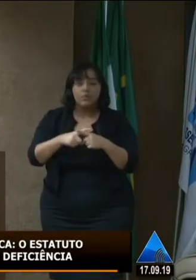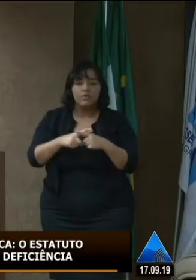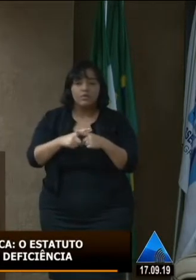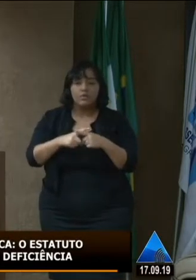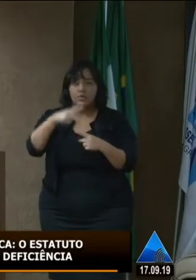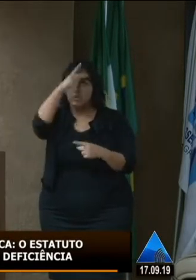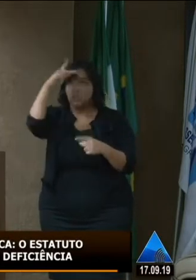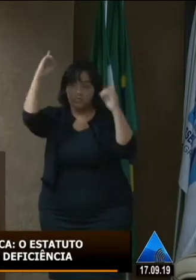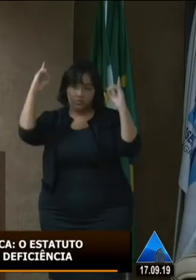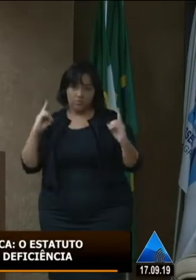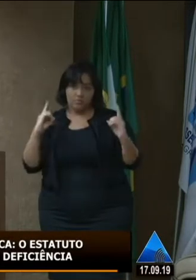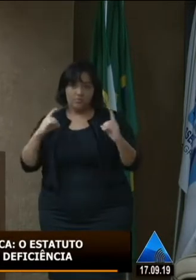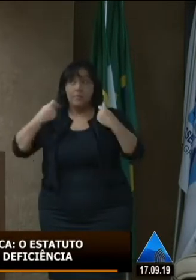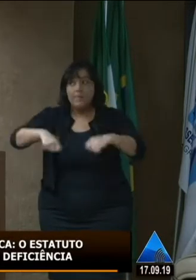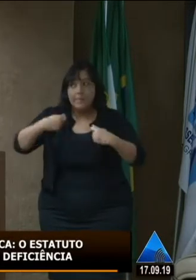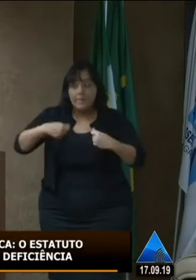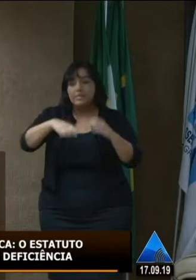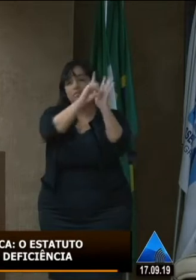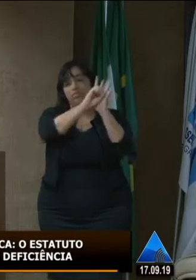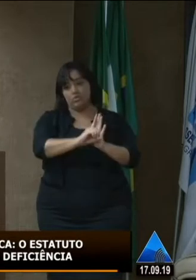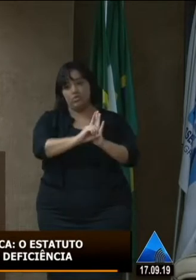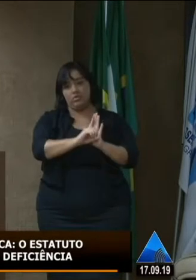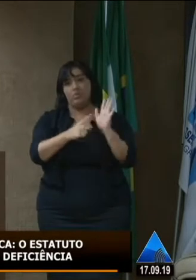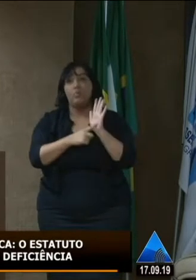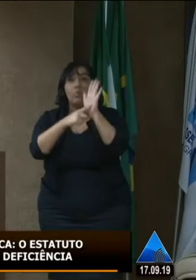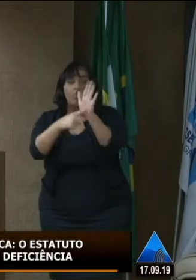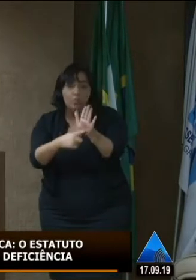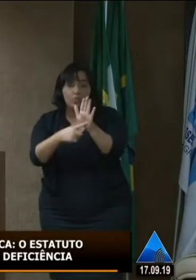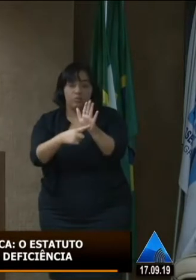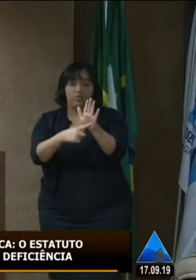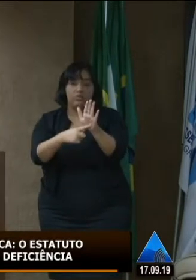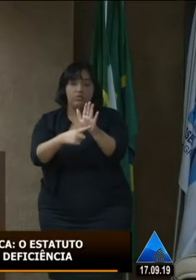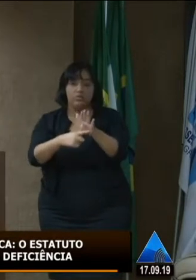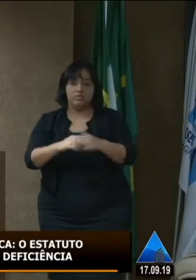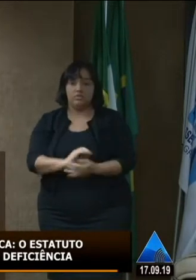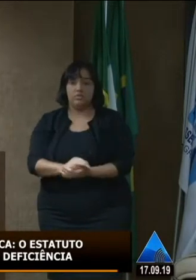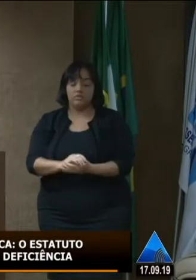elas necessitam daqueles direitos mostrar aquela desigualdade que há